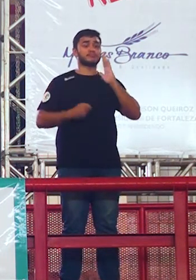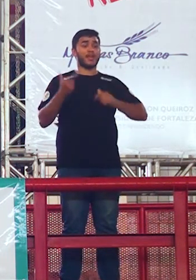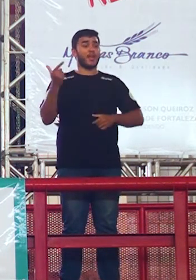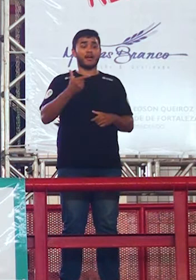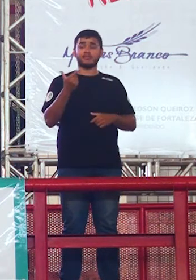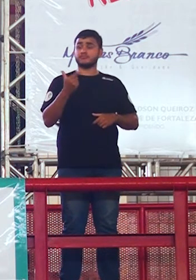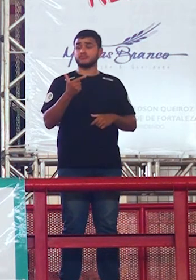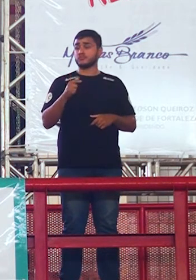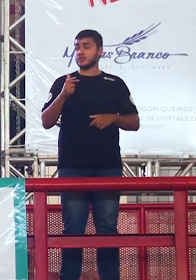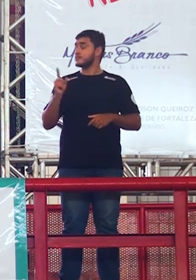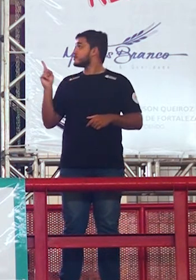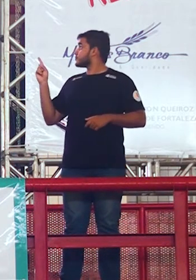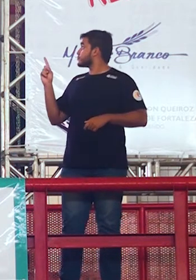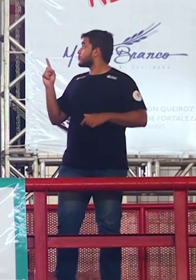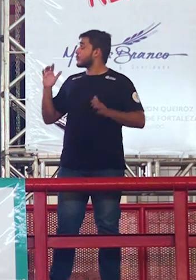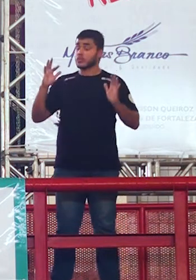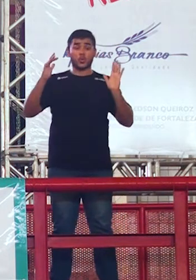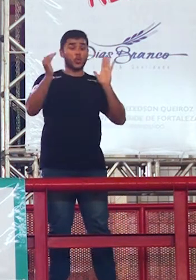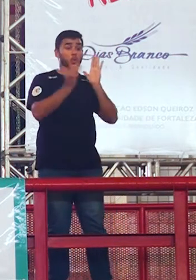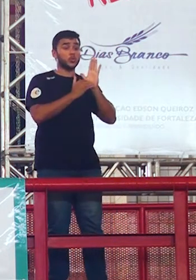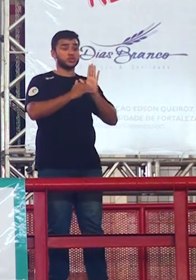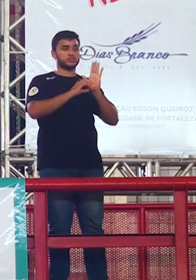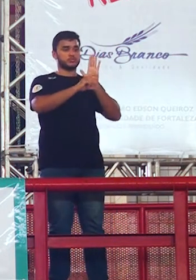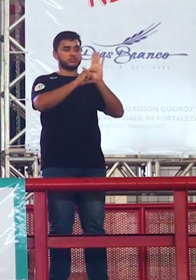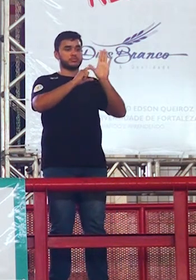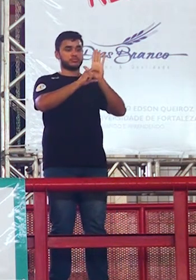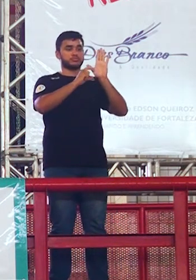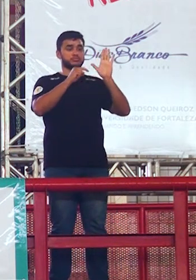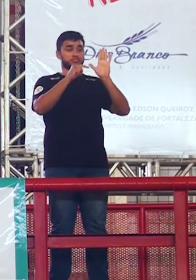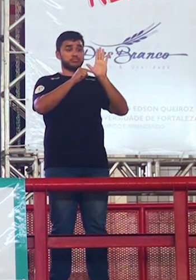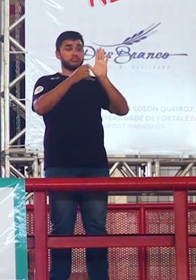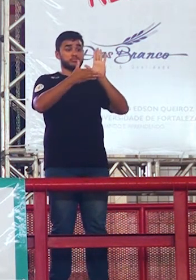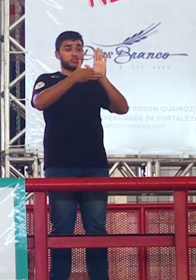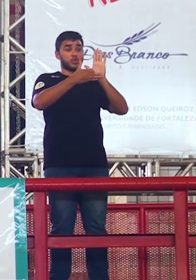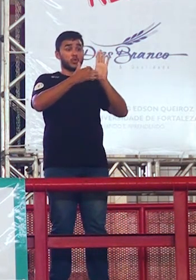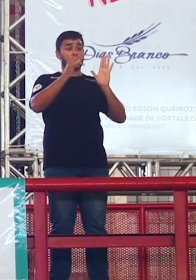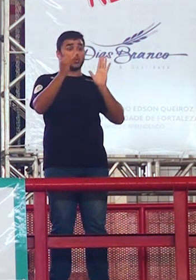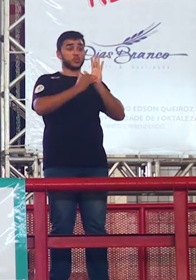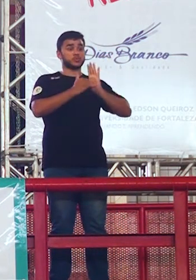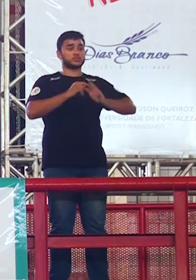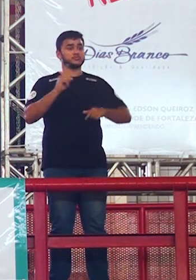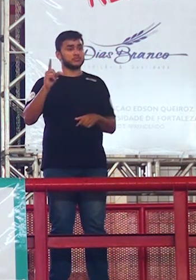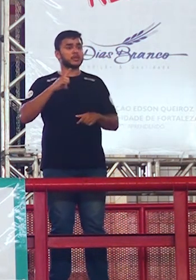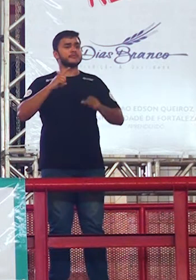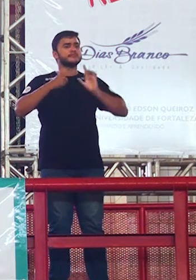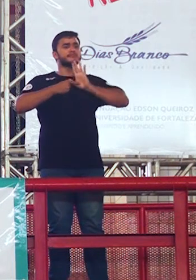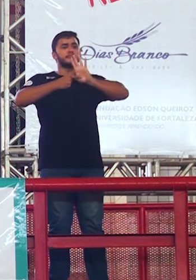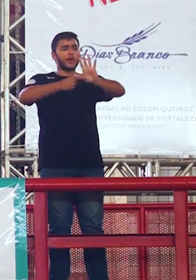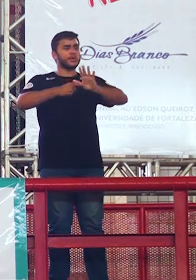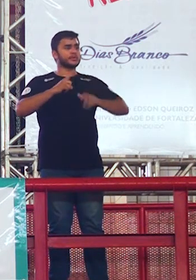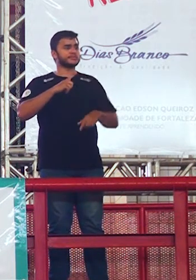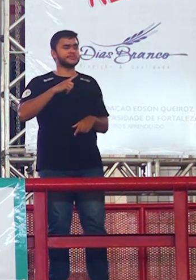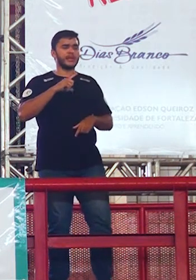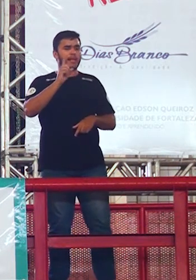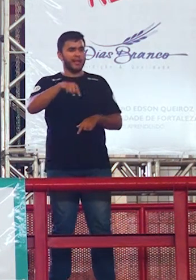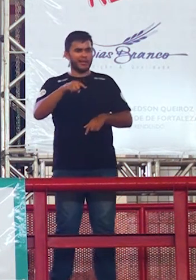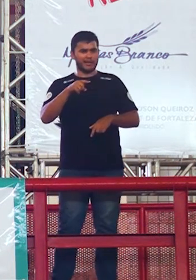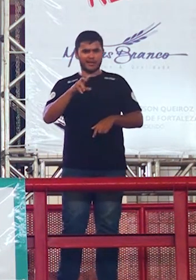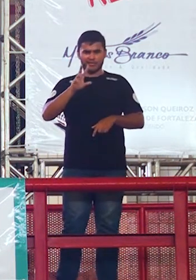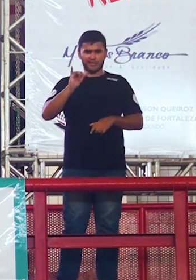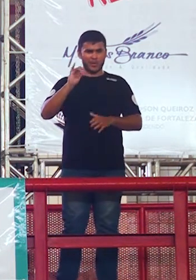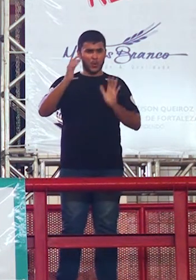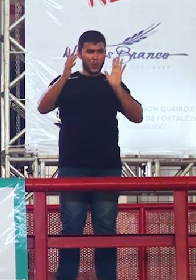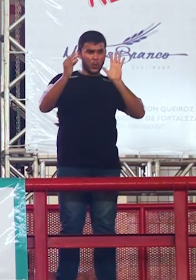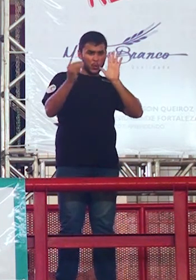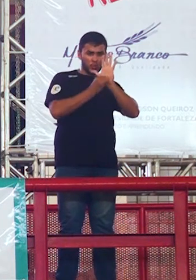parágrafo não é fechar o assunto e resolver você acha que do nada vai aparecer o surdo na